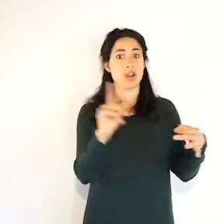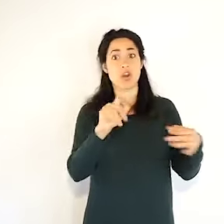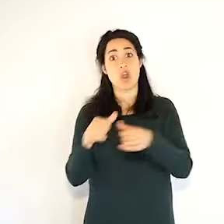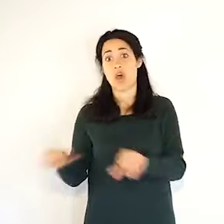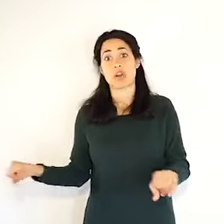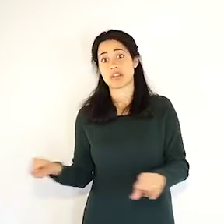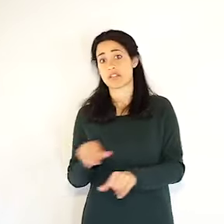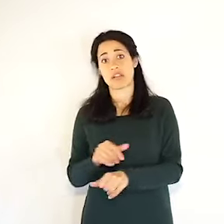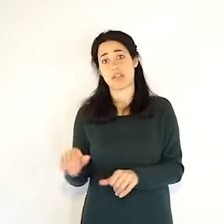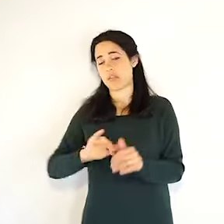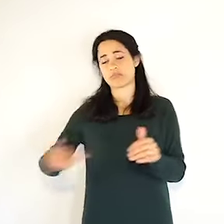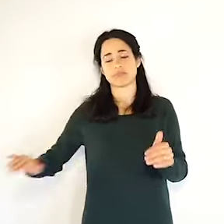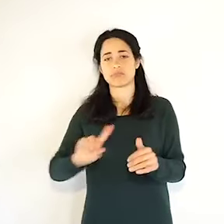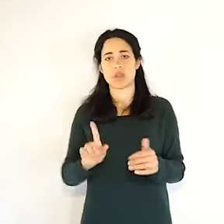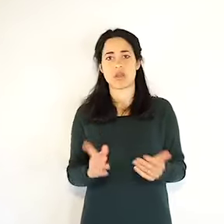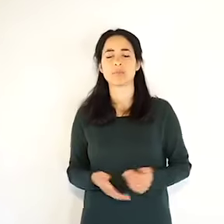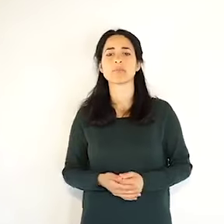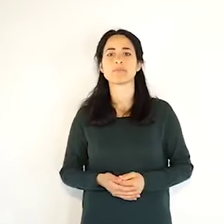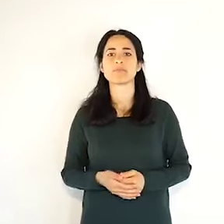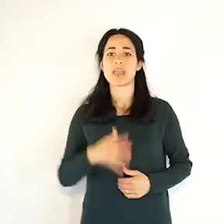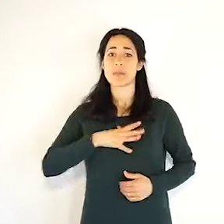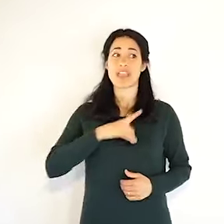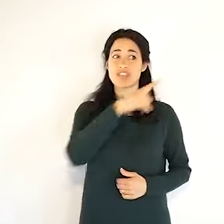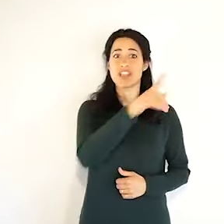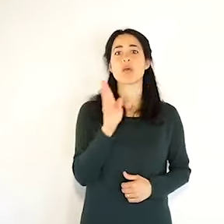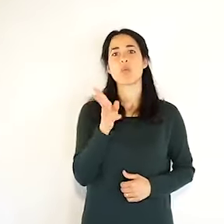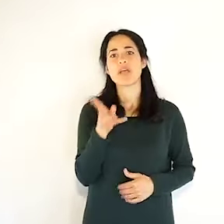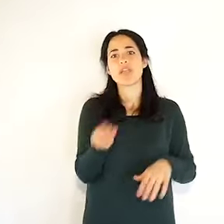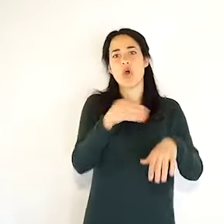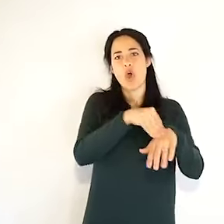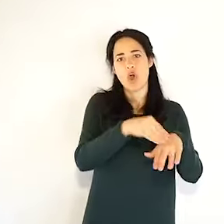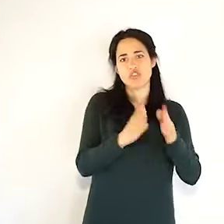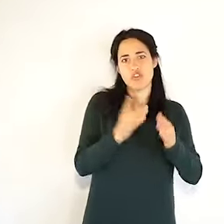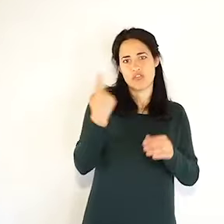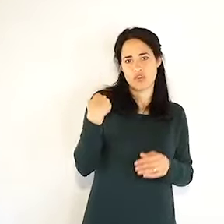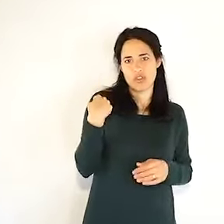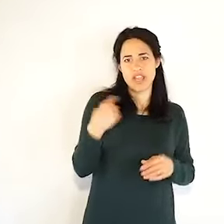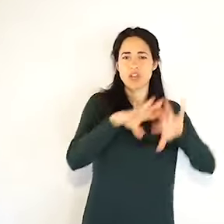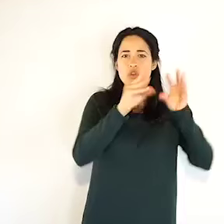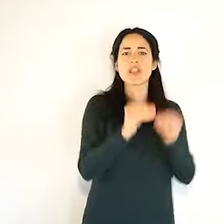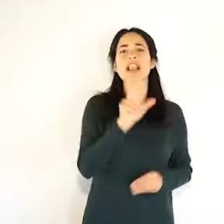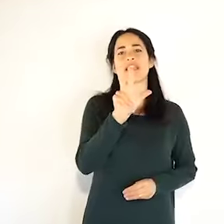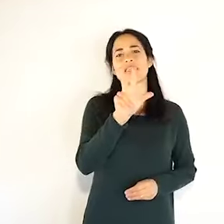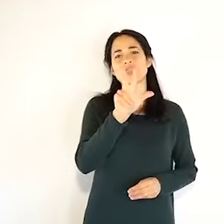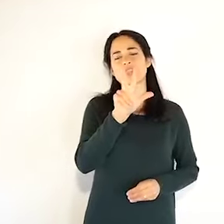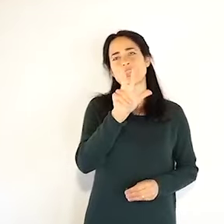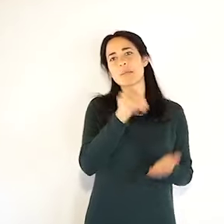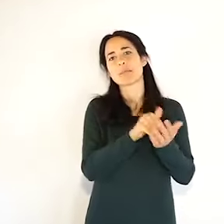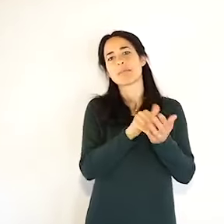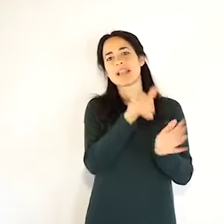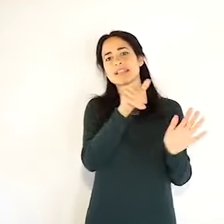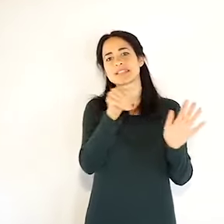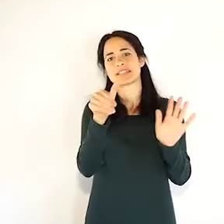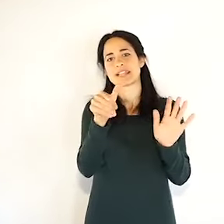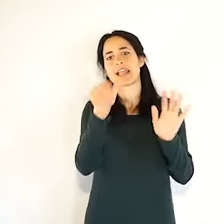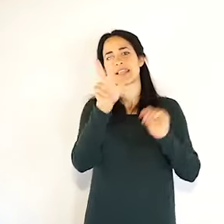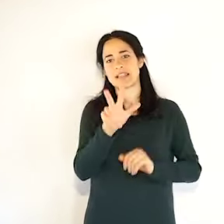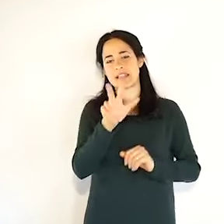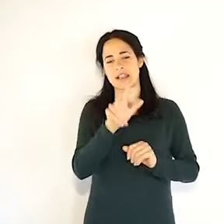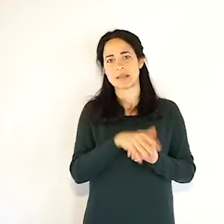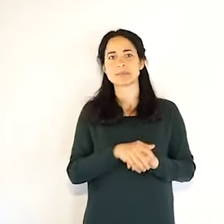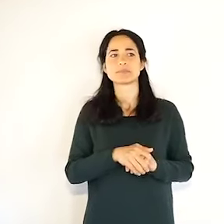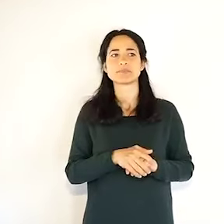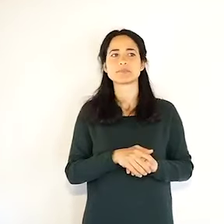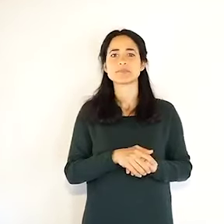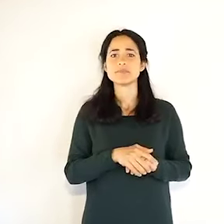sono 39 in più a Parma, 2.512, ancora su Parma, vi dico, senza tema di